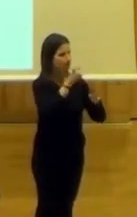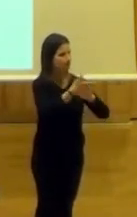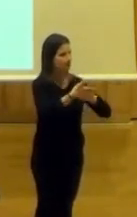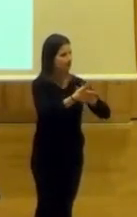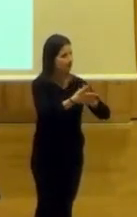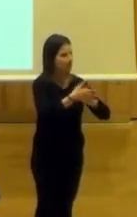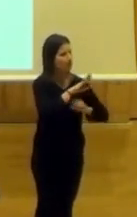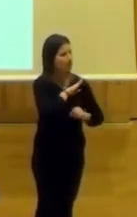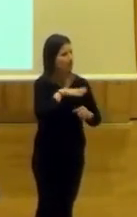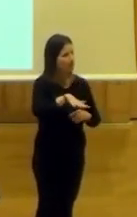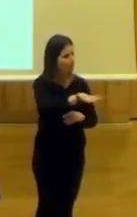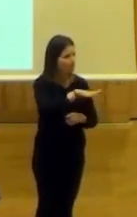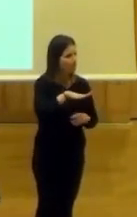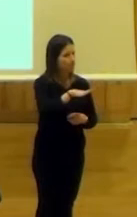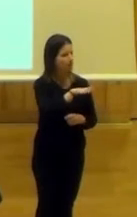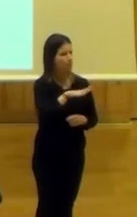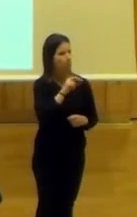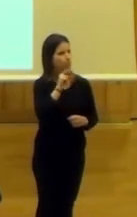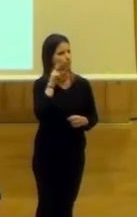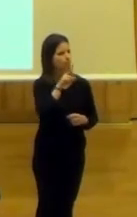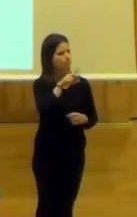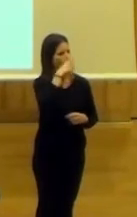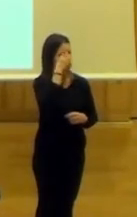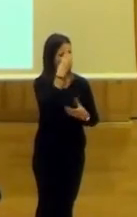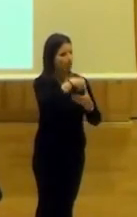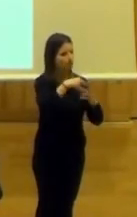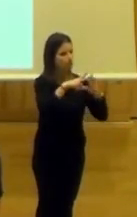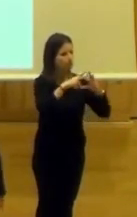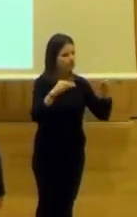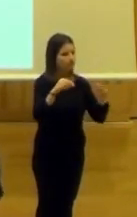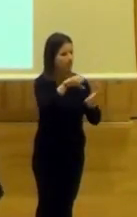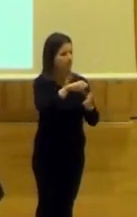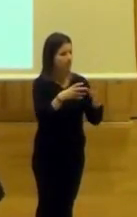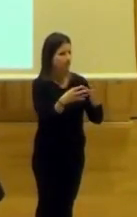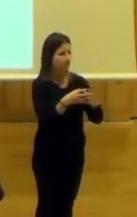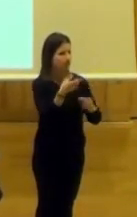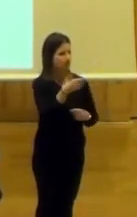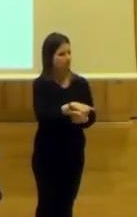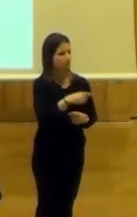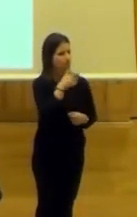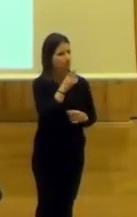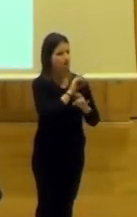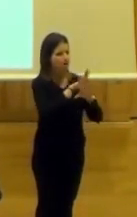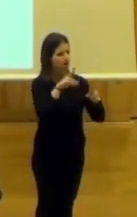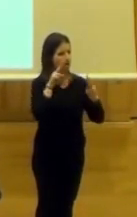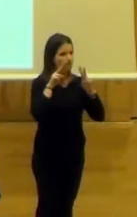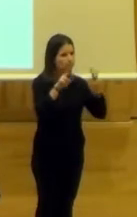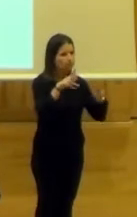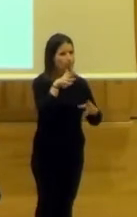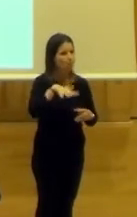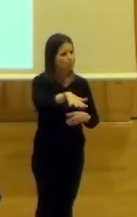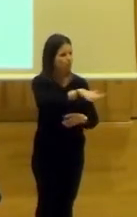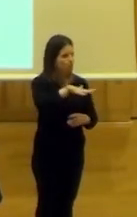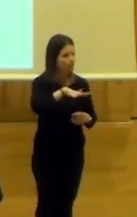entiendo, de un espacio de referencia cultural en la universidad y en la ciudad de Granada y que también con una clara dimensión por su ubicación,